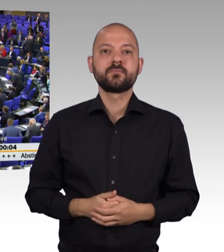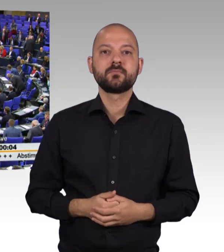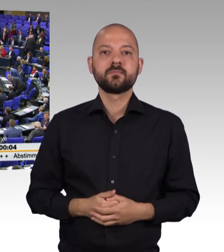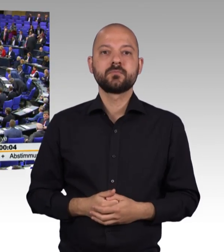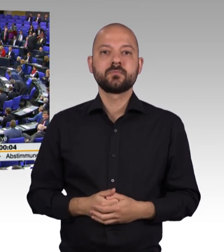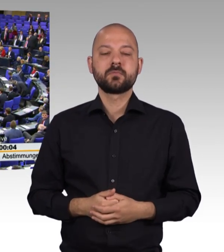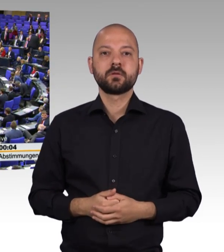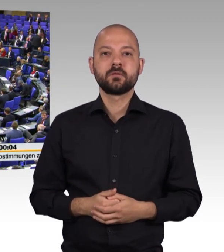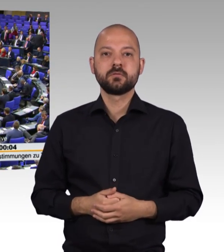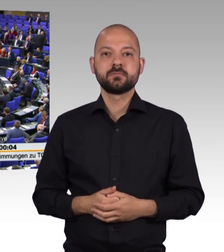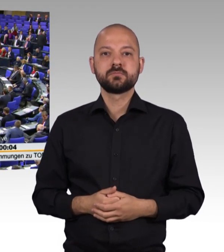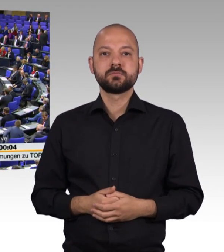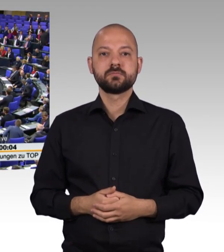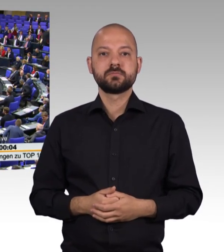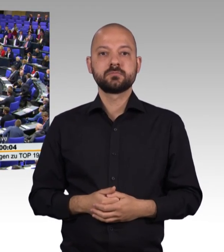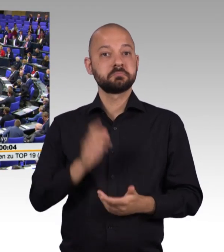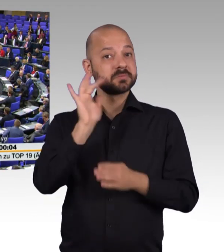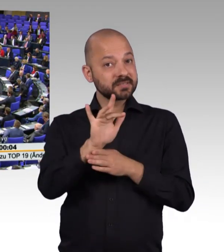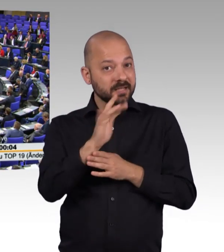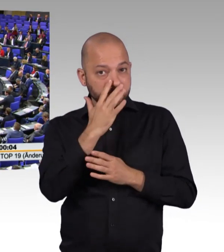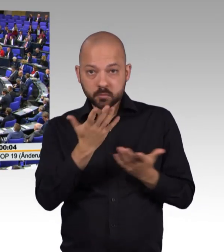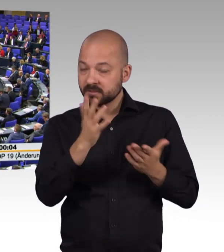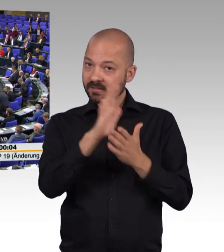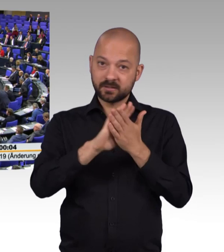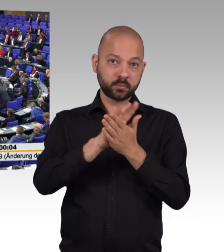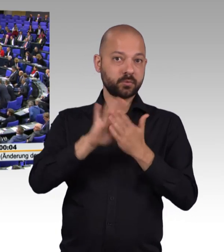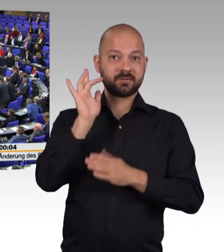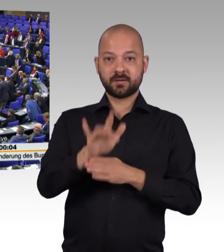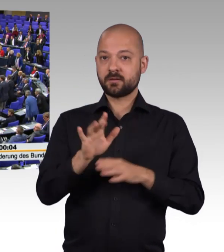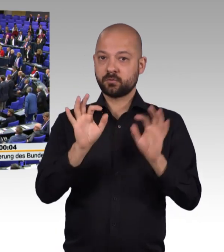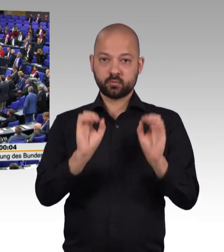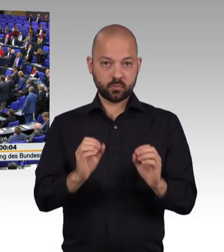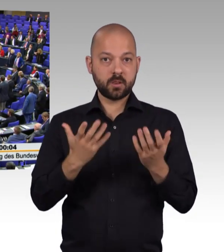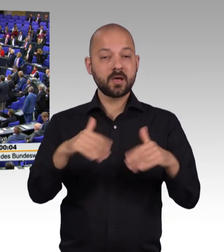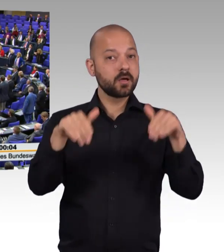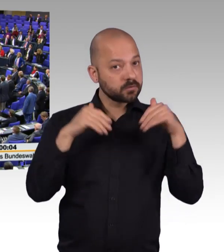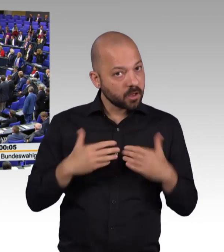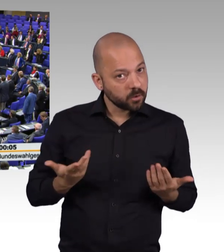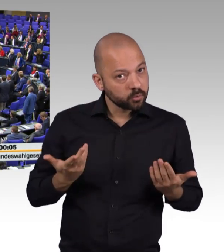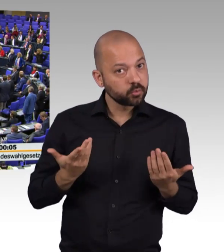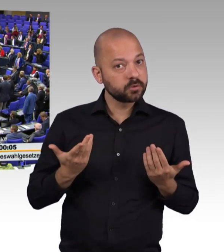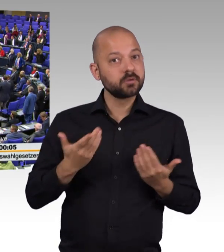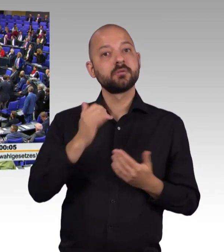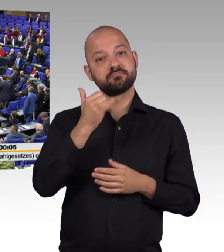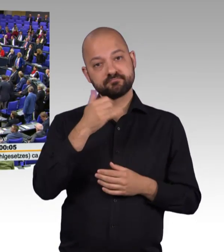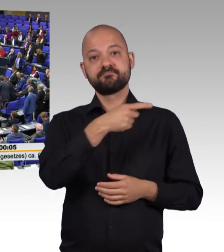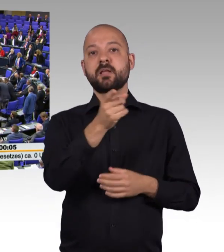Gegenprobe. Keine Gegenstimmen. Enthaltungen? Wieder Linke, Grüne und FDP. Sowie eine